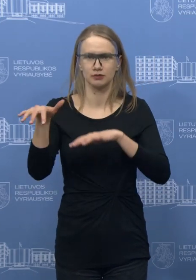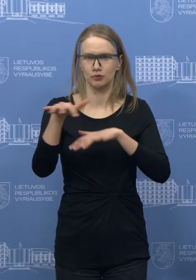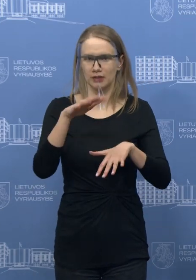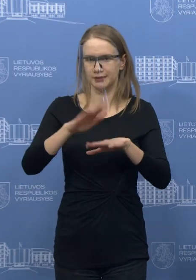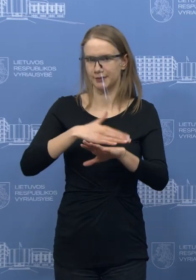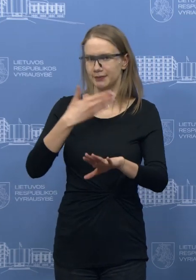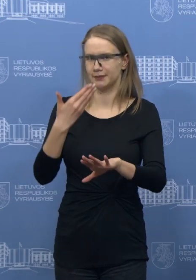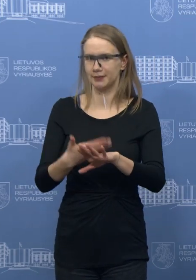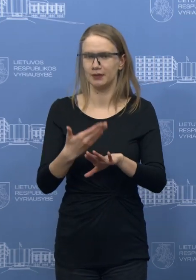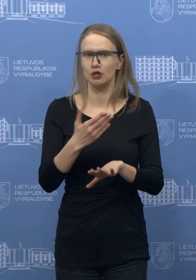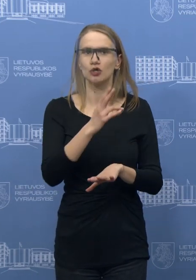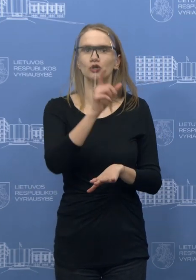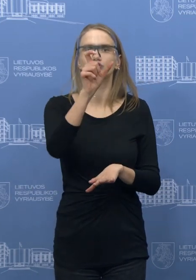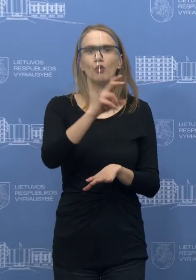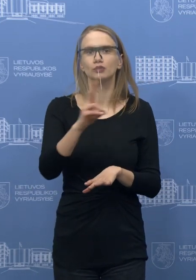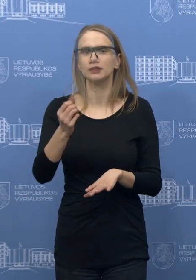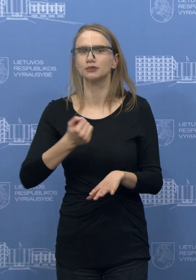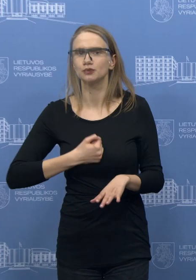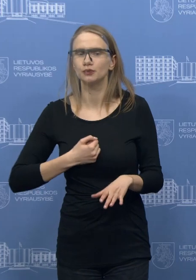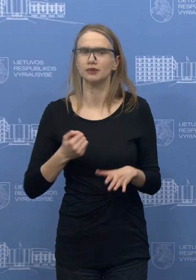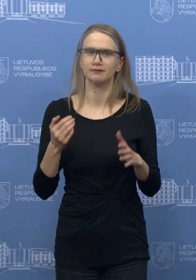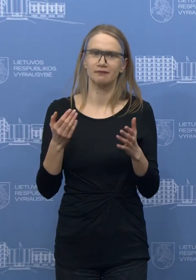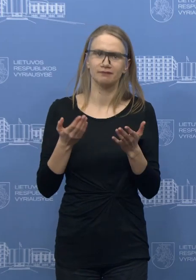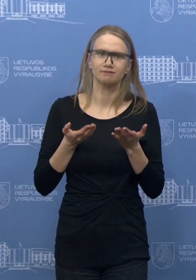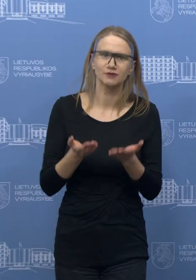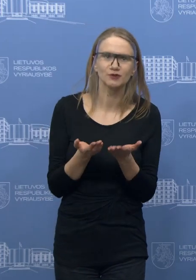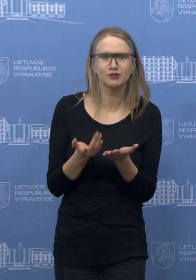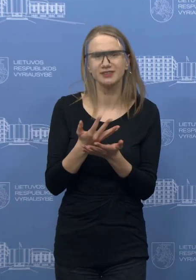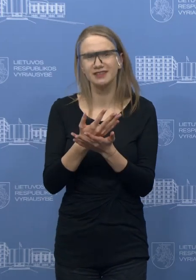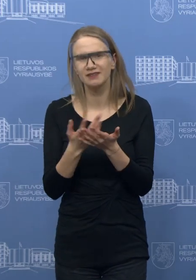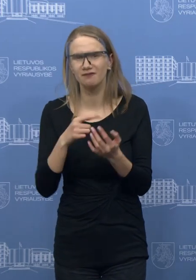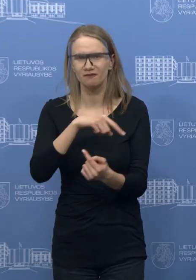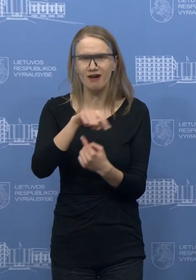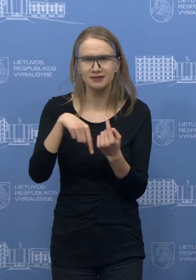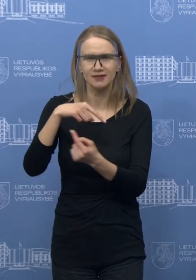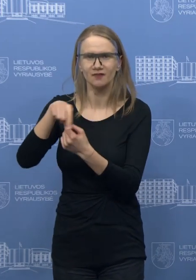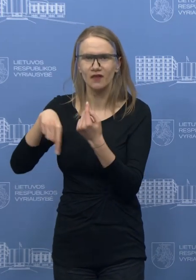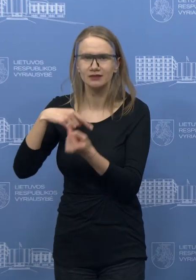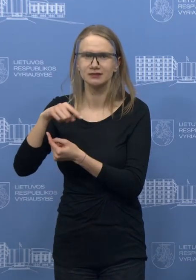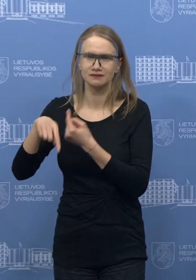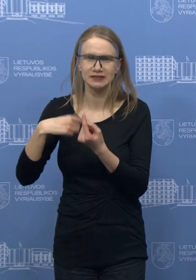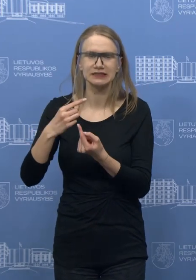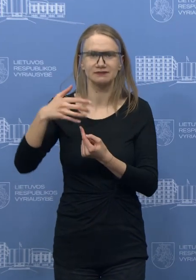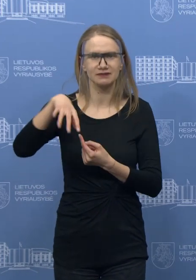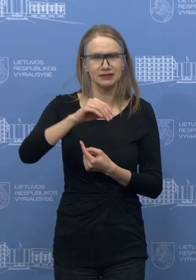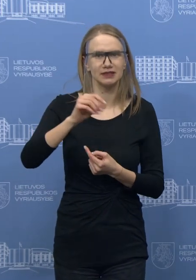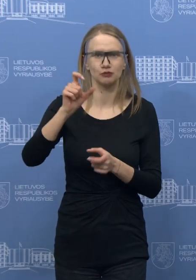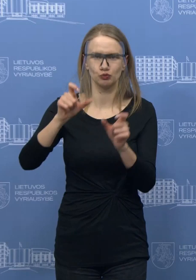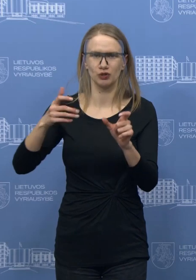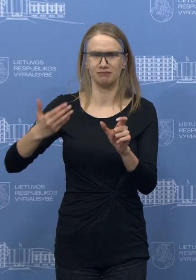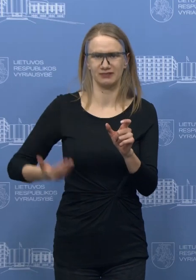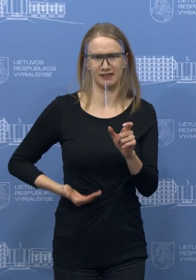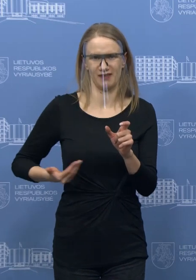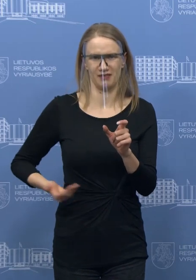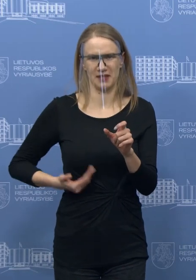kurie turi tą smulkų verslą. Ir, aišku, paslogos taip pat ir reikalingos ir šalies gyventojams ir tiesiog mūsų ekonomika. Dėl to